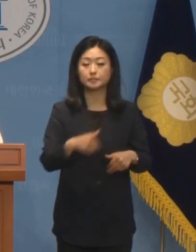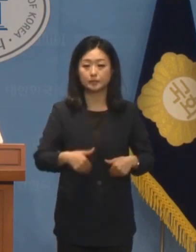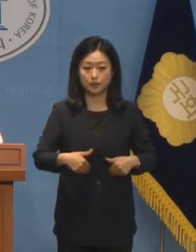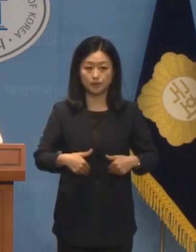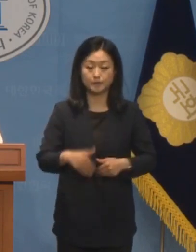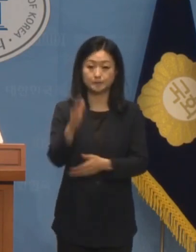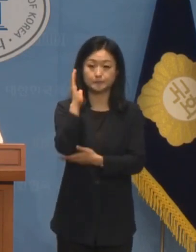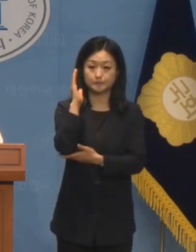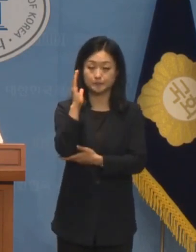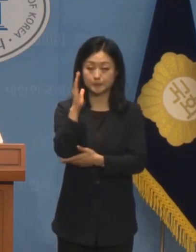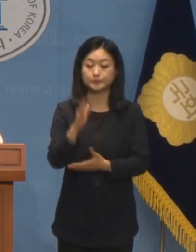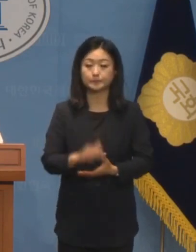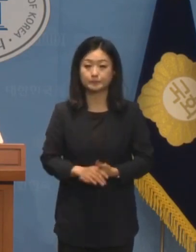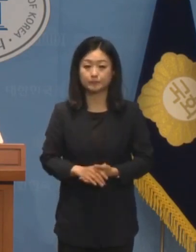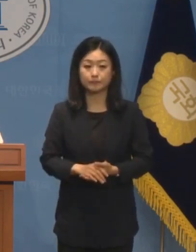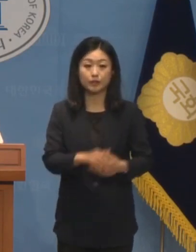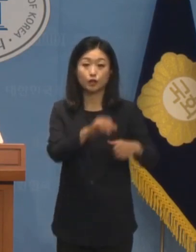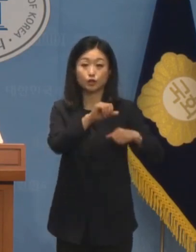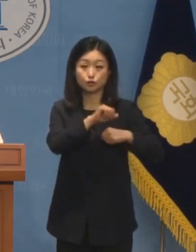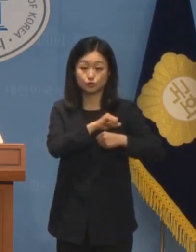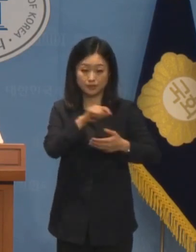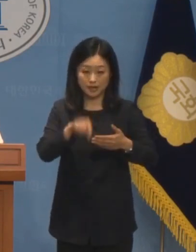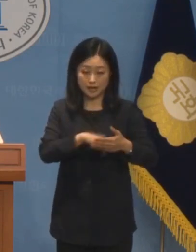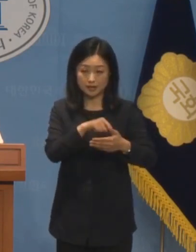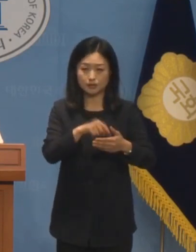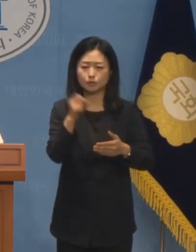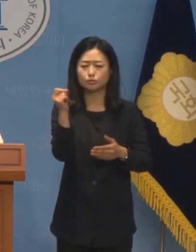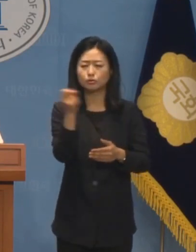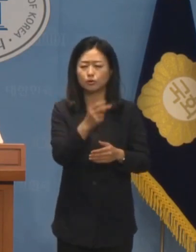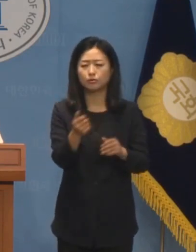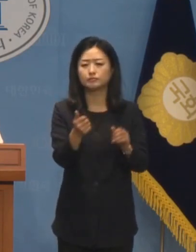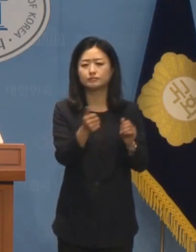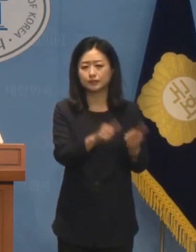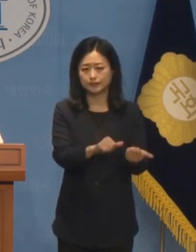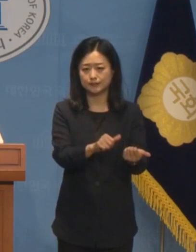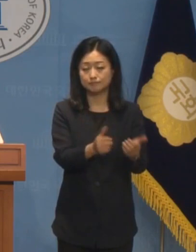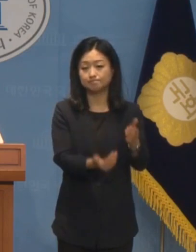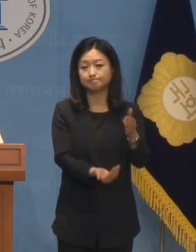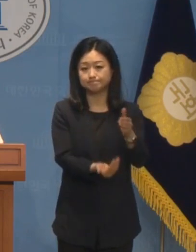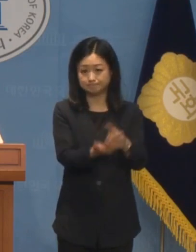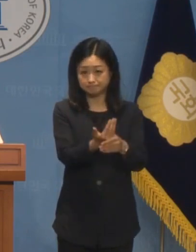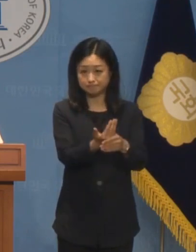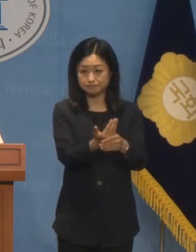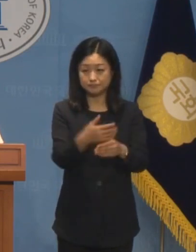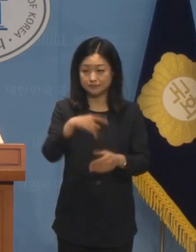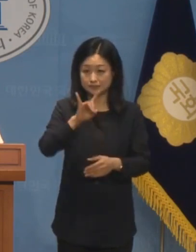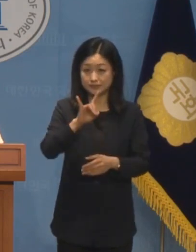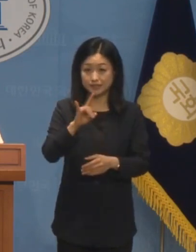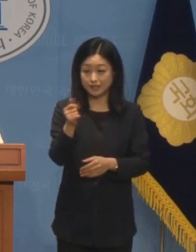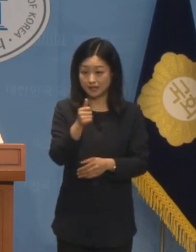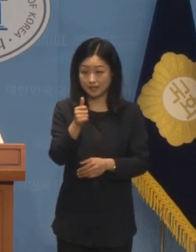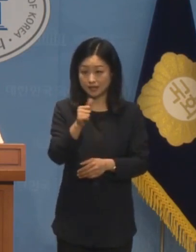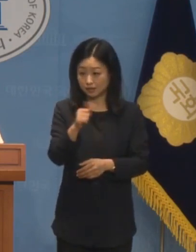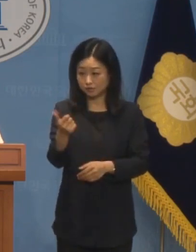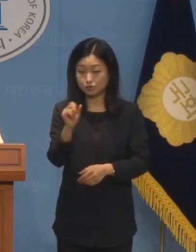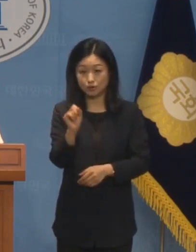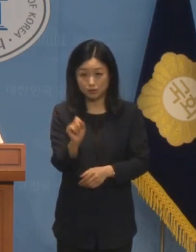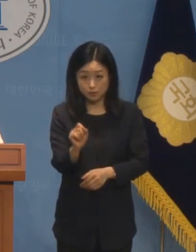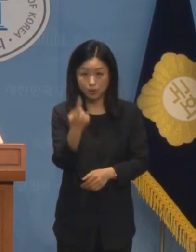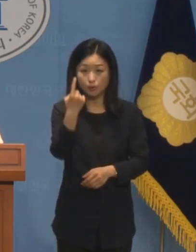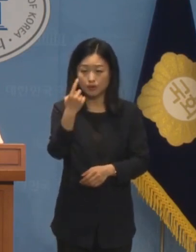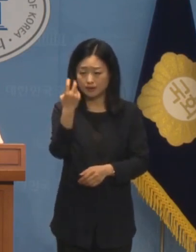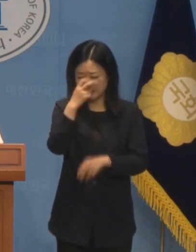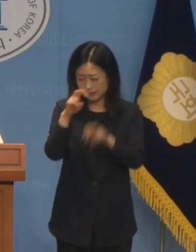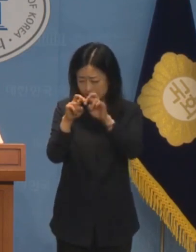또 군대에서 비보가 전해졌습니다 세상병 특검으로 순직해병의